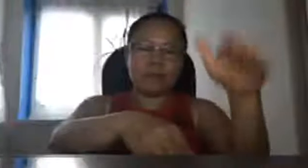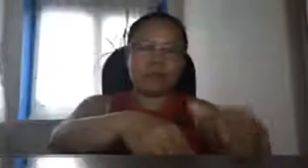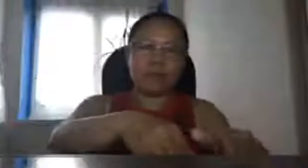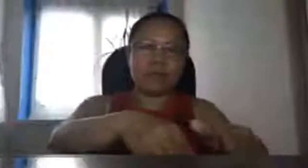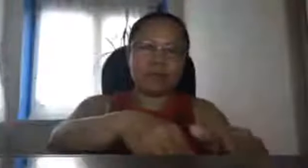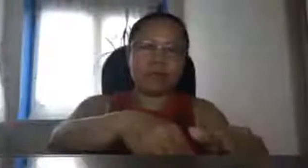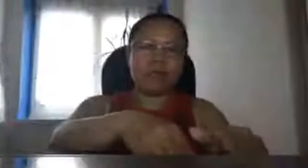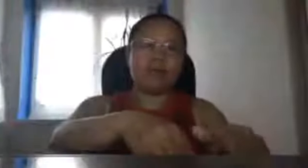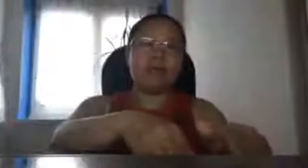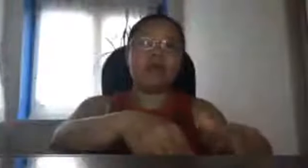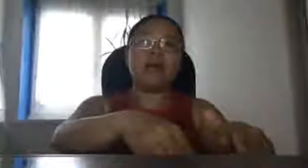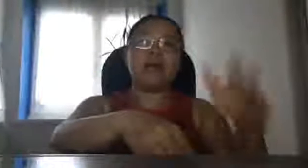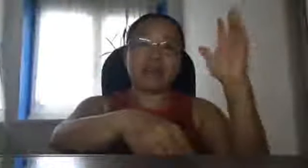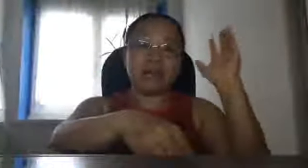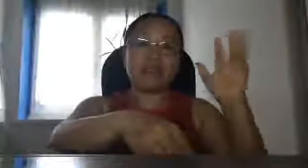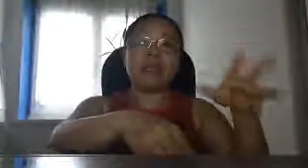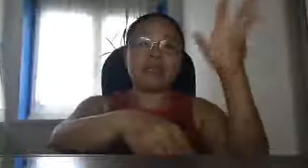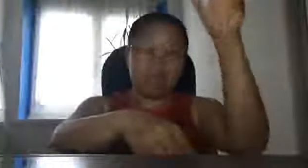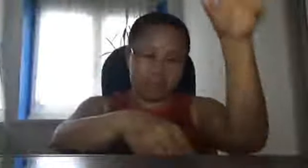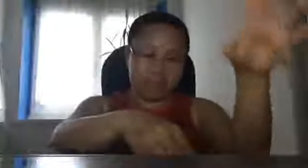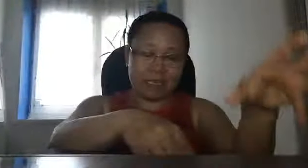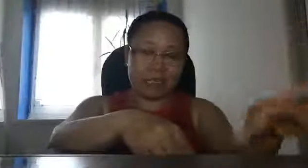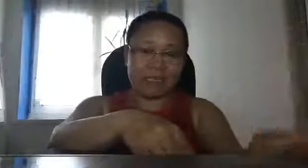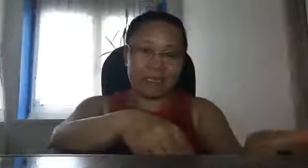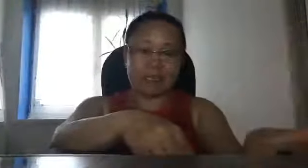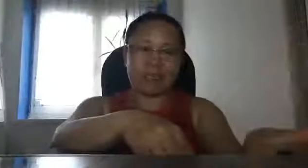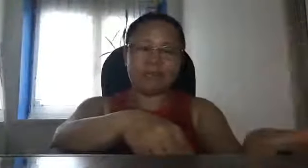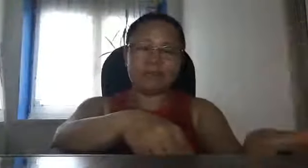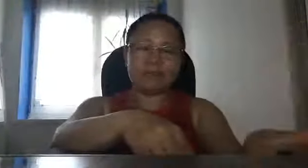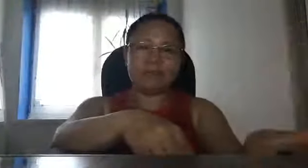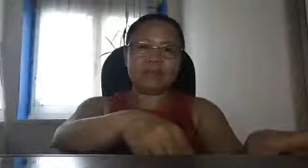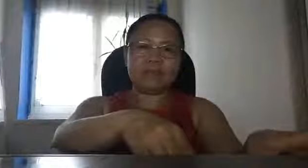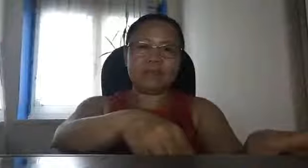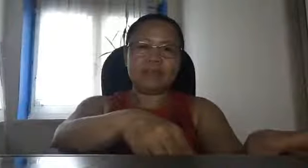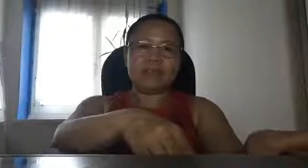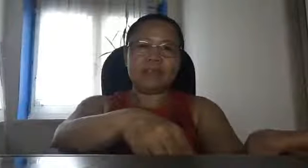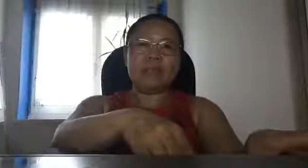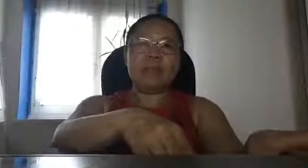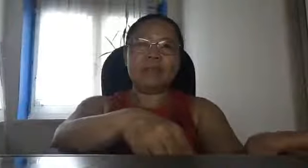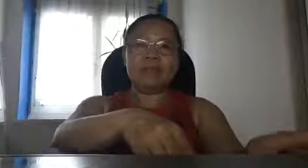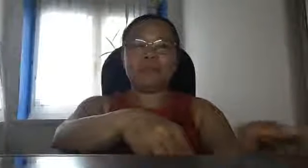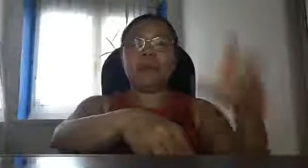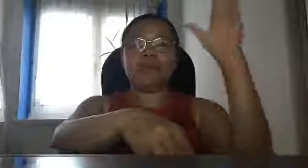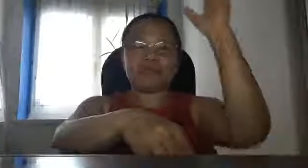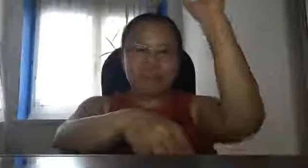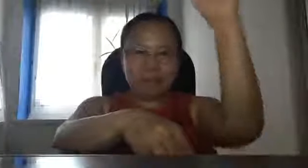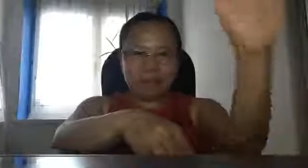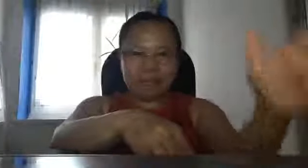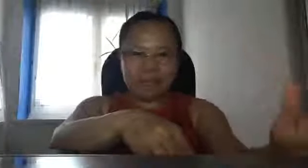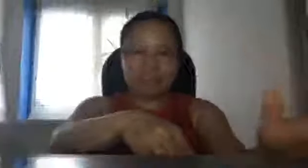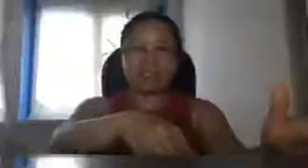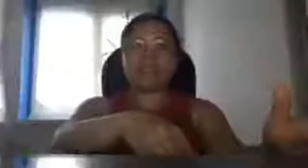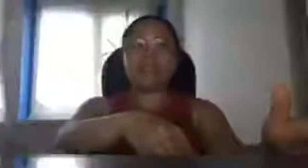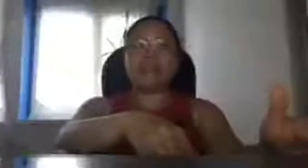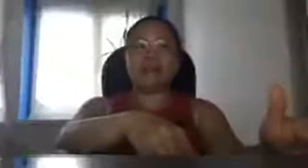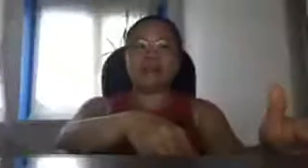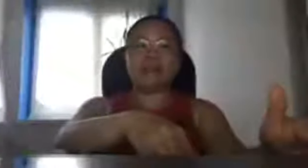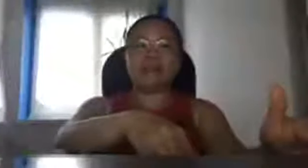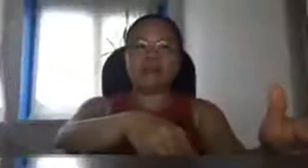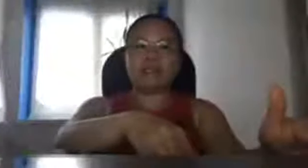Pilipinas walang kaalam-alam na ang China lang ang nakadetect tapos pinagbintangon pa natin ang China na masama